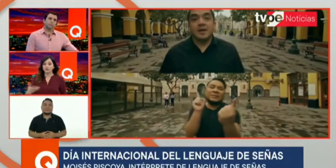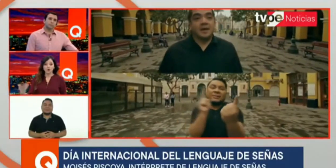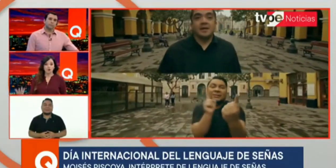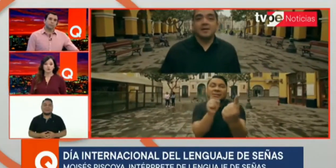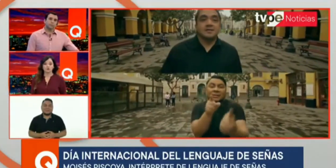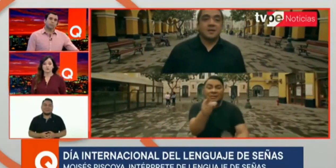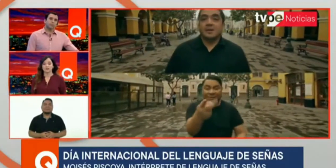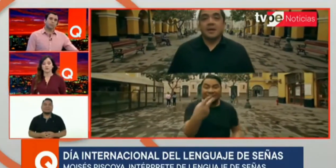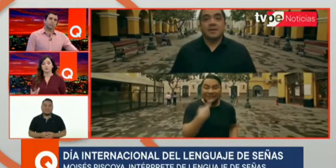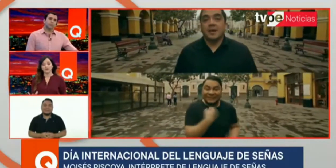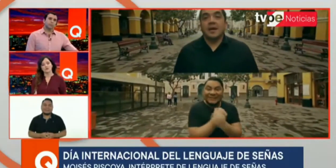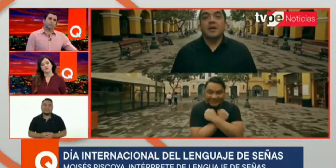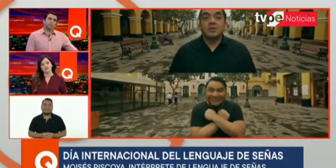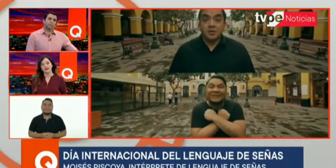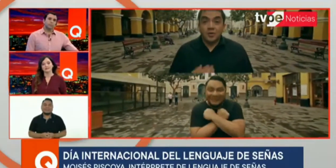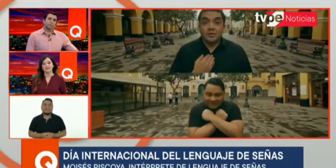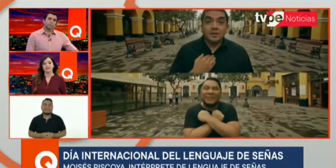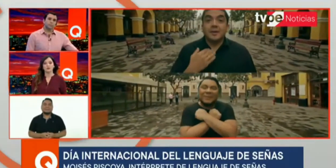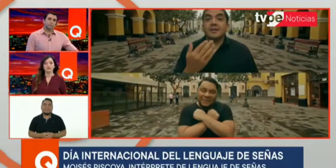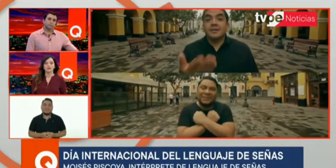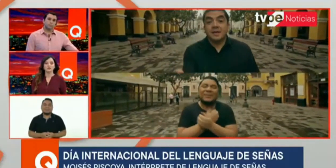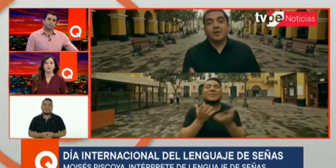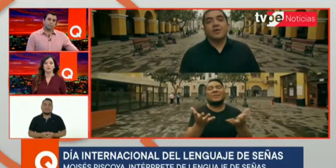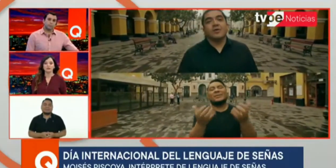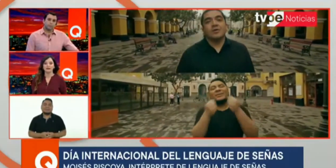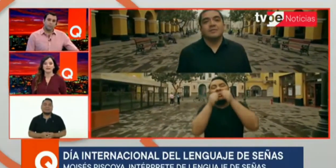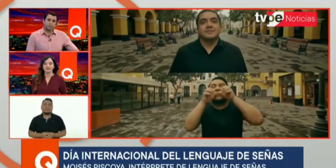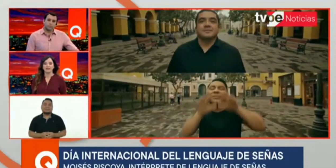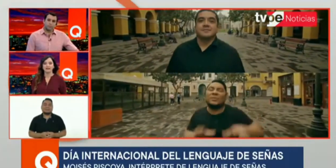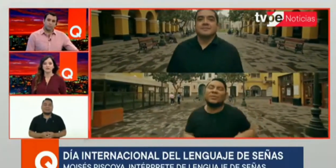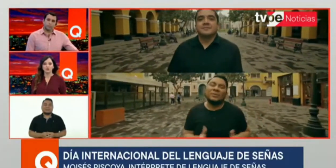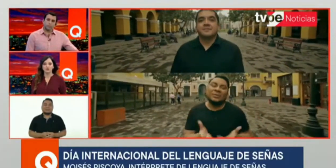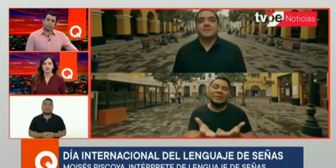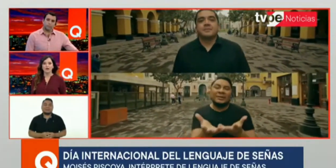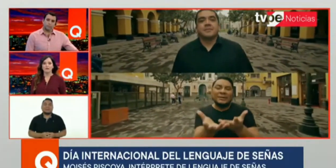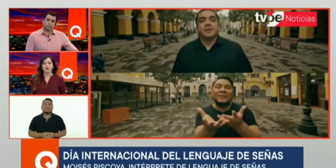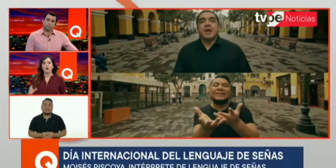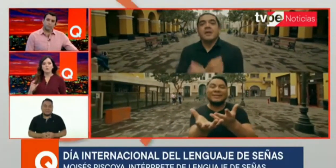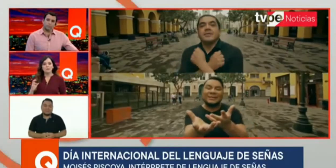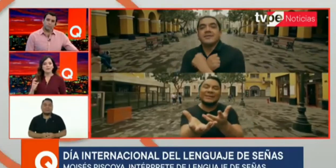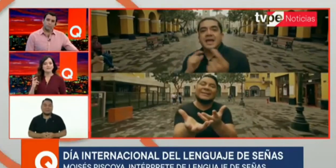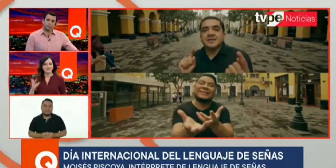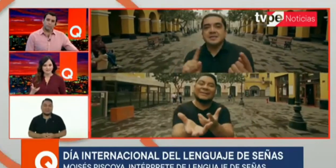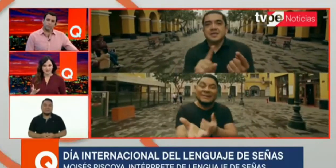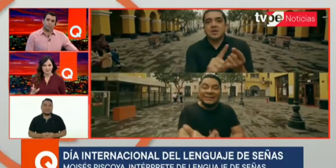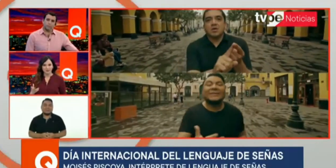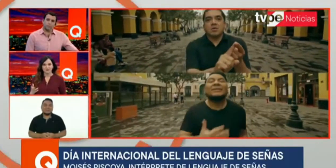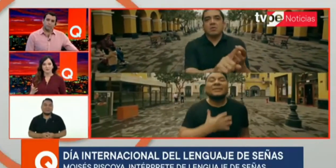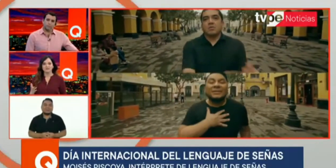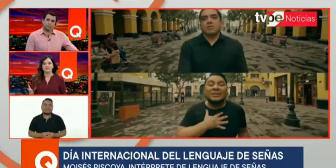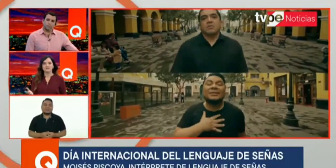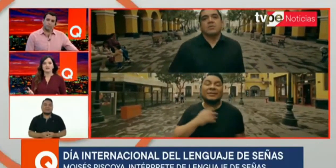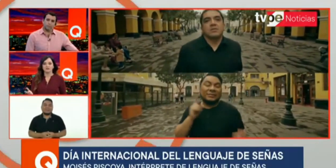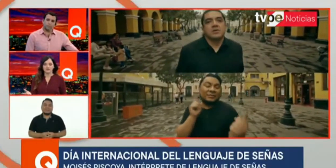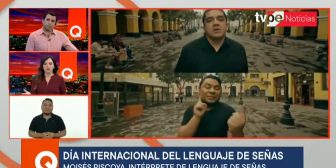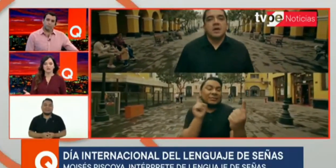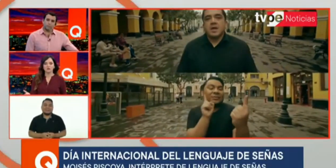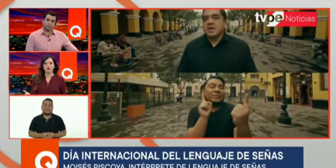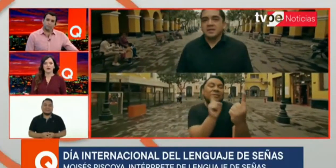todos, ¿no es cierto? Porque eso se trata, tener una televisión pública que llegue a todos. Pero, ¿cómo empezaste? Porque tú me dices, nos estás contando ahora,